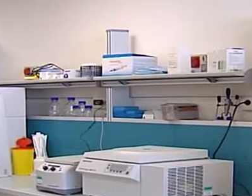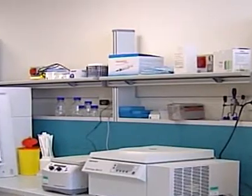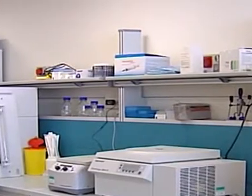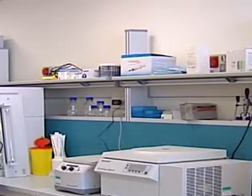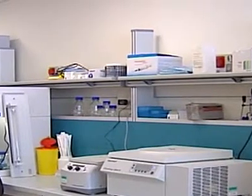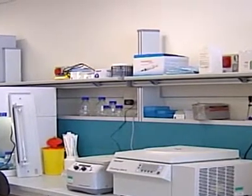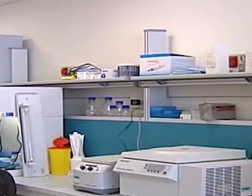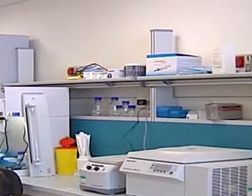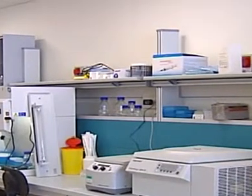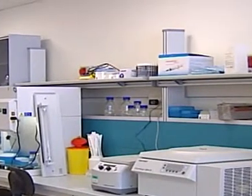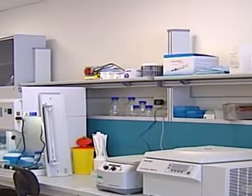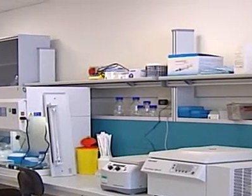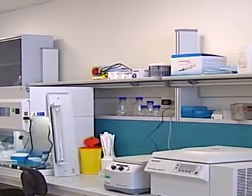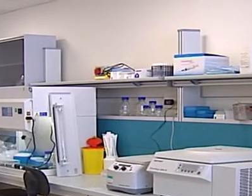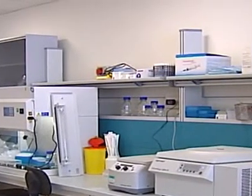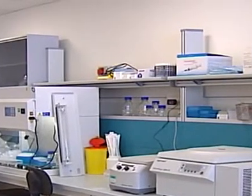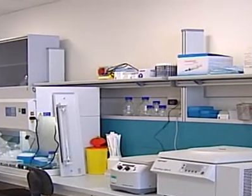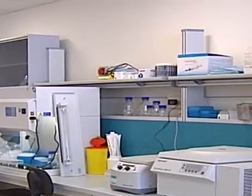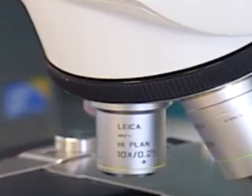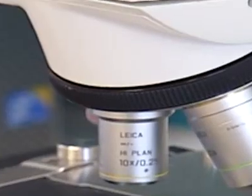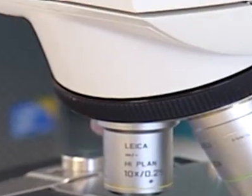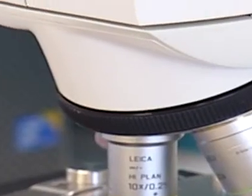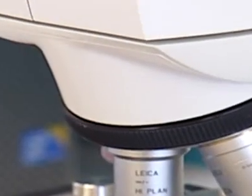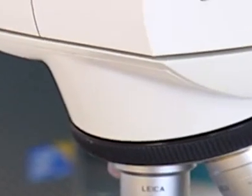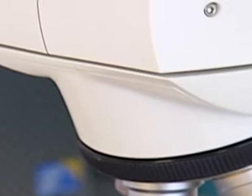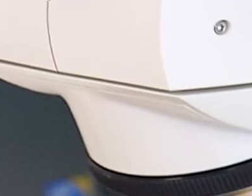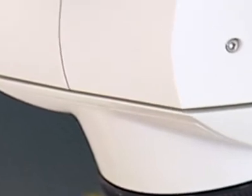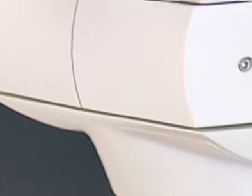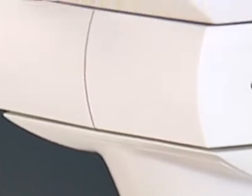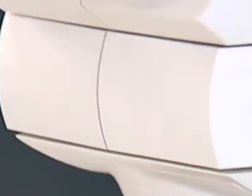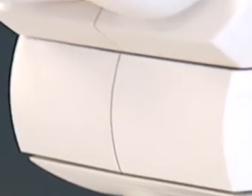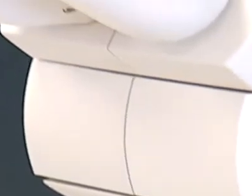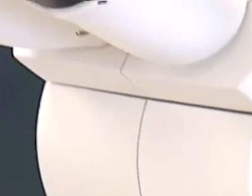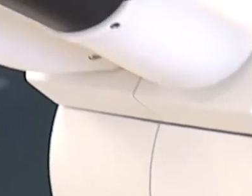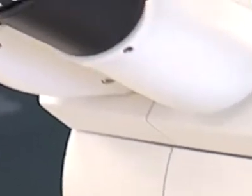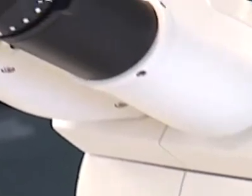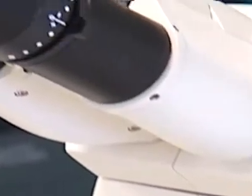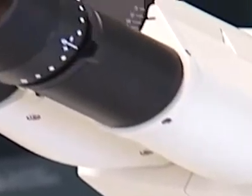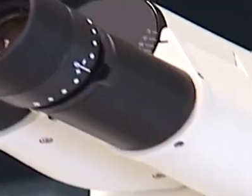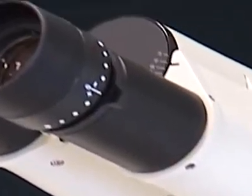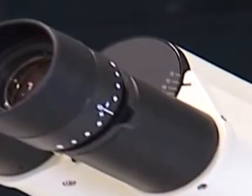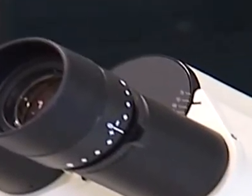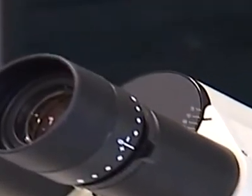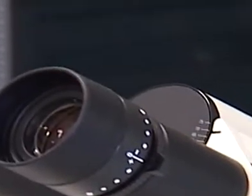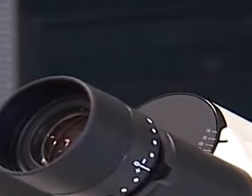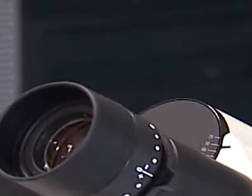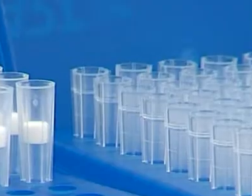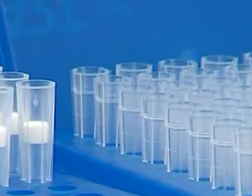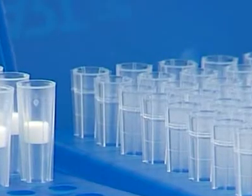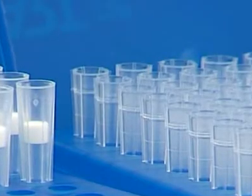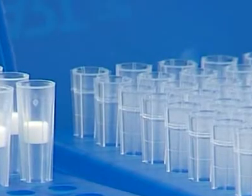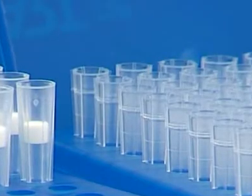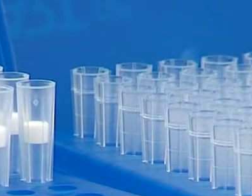poi tornato sulla classificazione dei decessi da Covid con l'Istituto Superiore della Sanità che contabilizza anche i soggetti nel frattempo